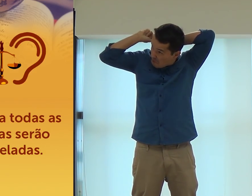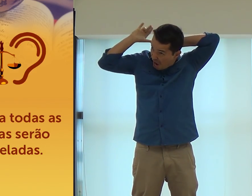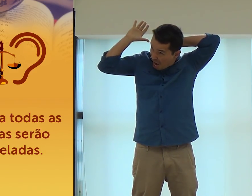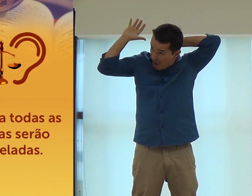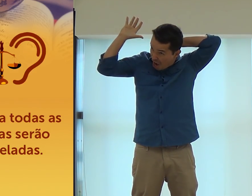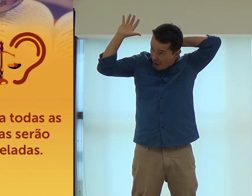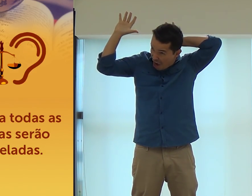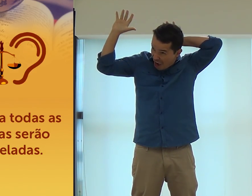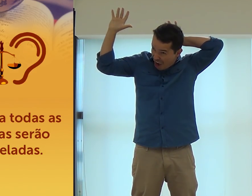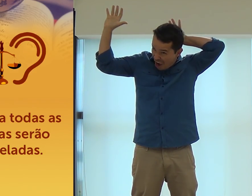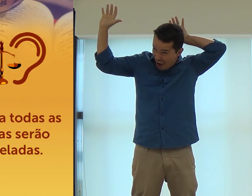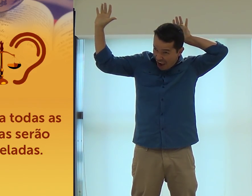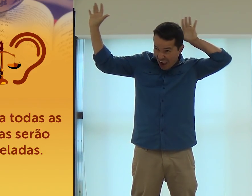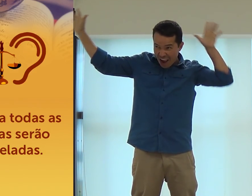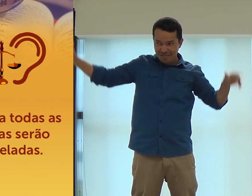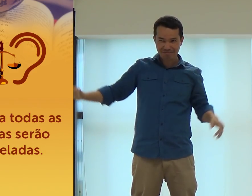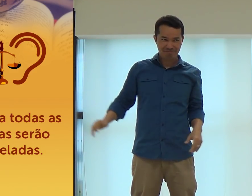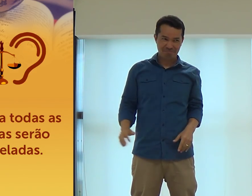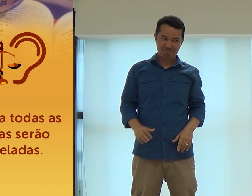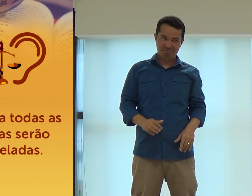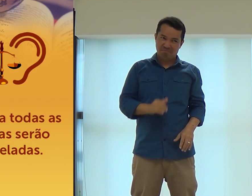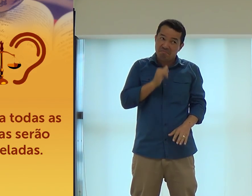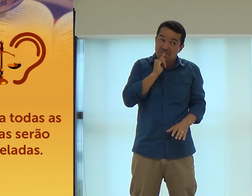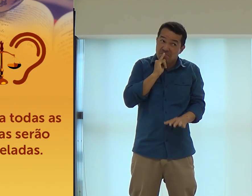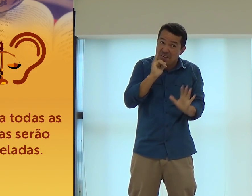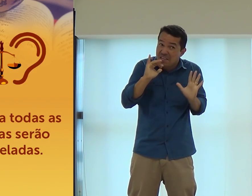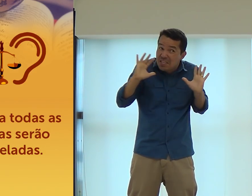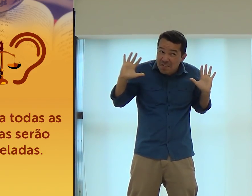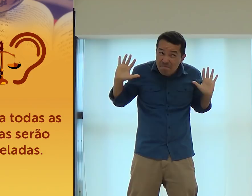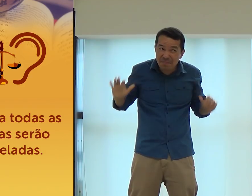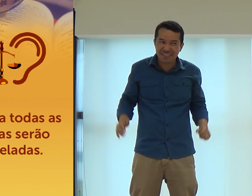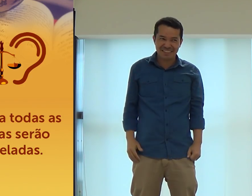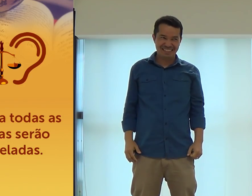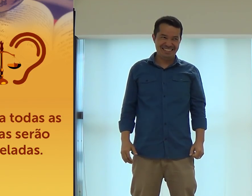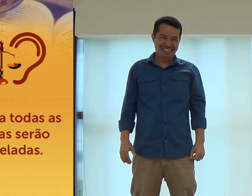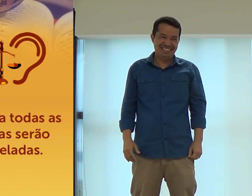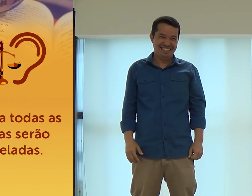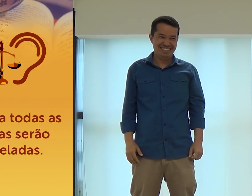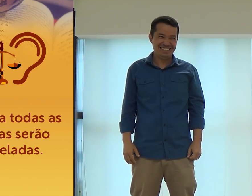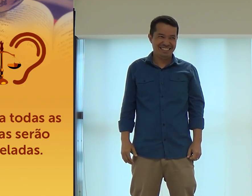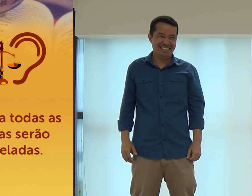Lembra que eu falei ali, meu palão? É. É só um exemplo, tá, gente?